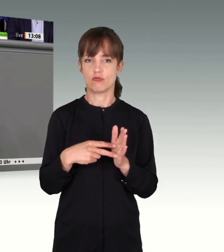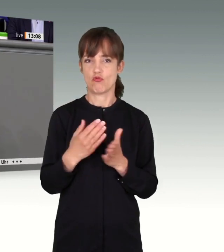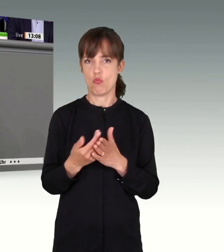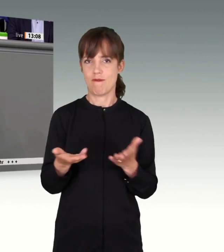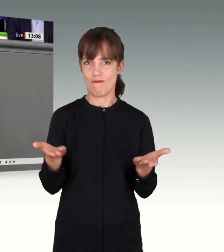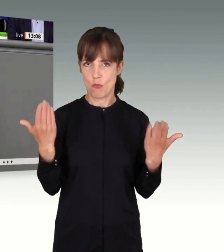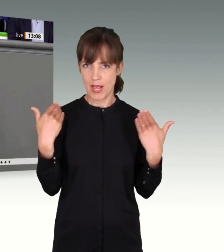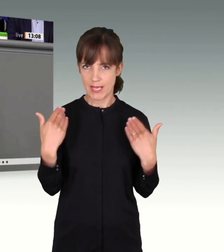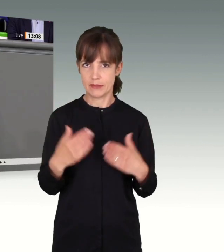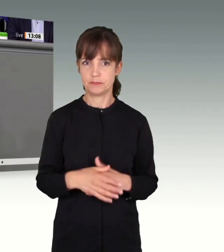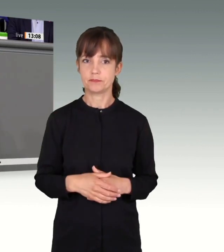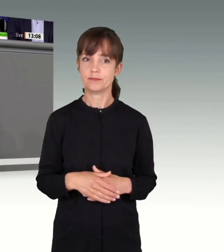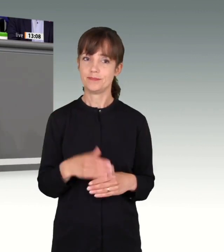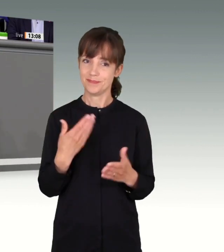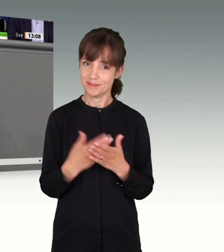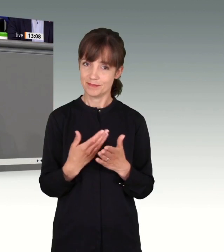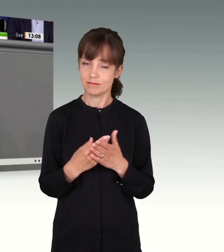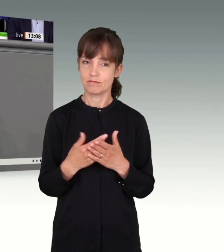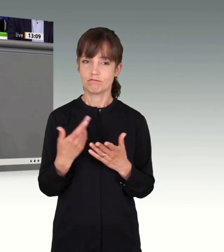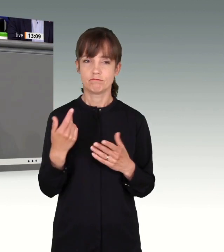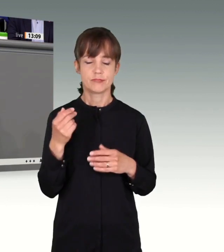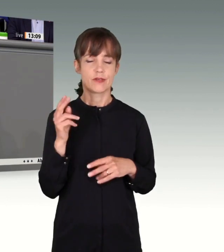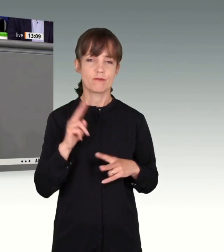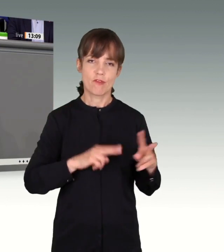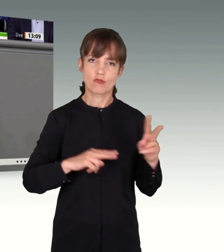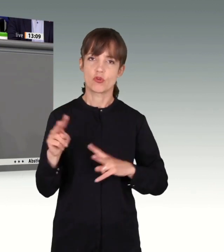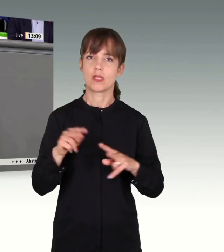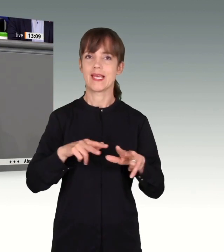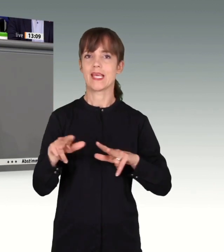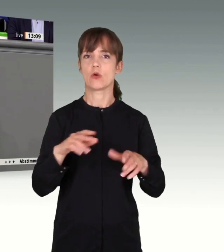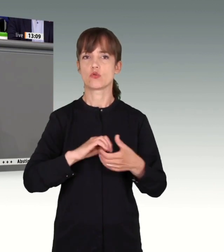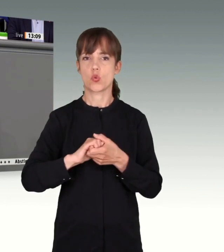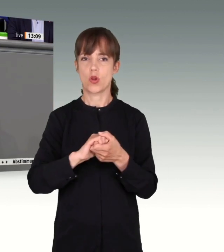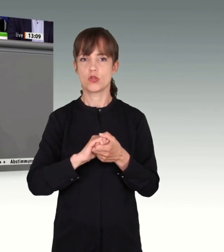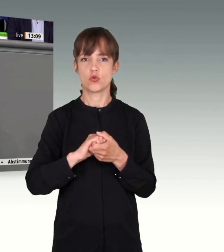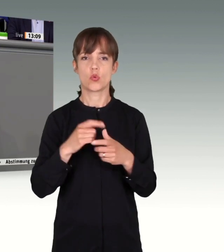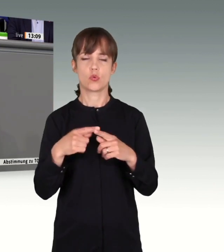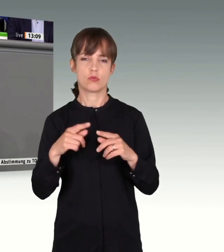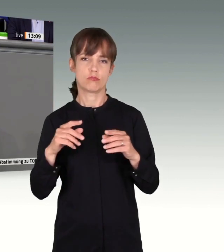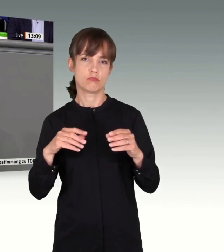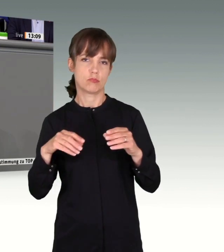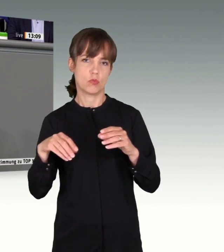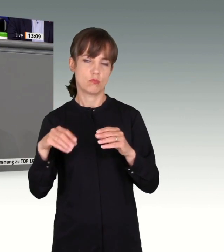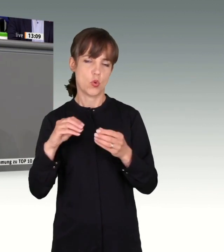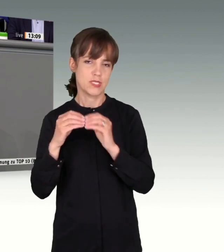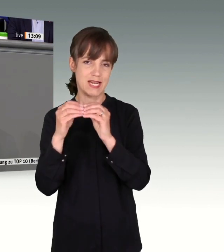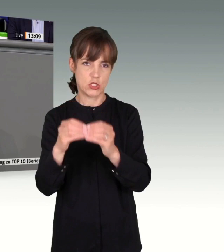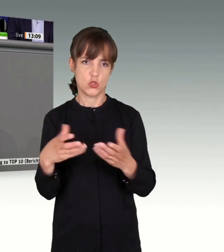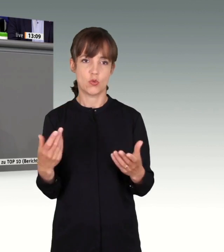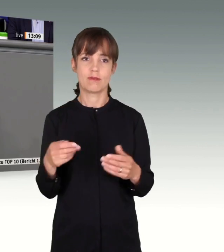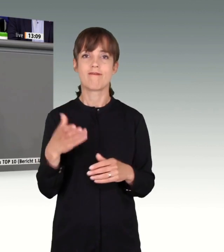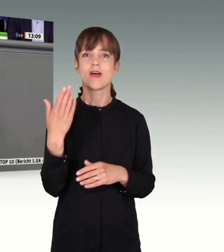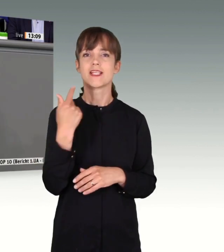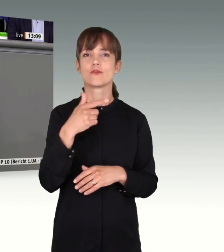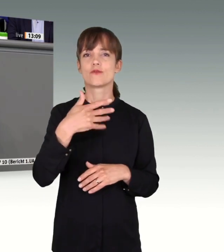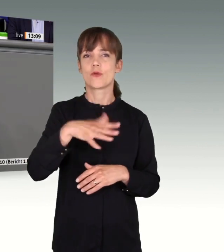und das durchaus in ganz verschiedenen Regierungskoalitionen und Konstellationen. Wir hatten 2015,